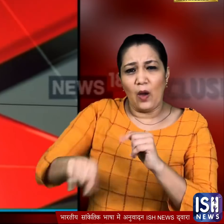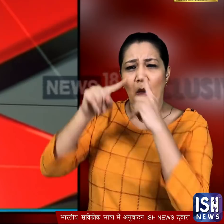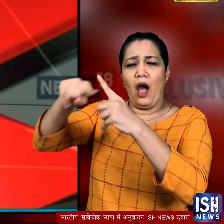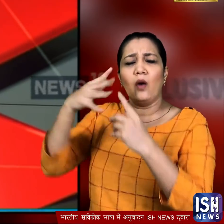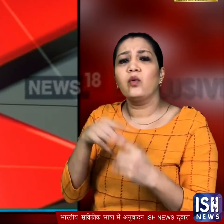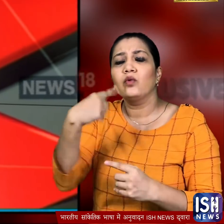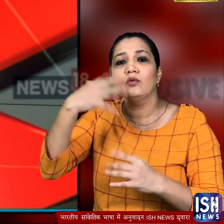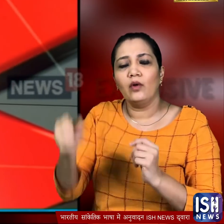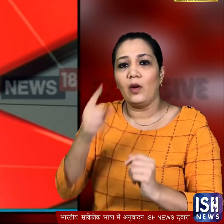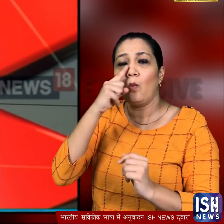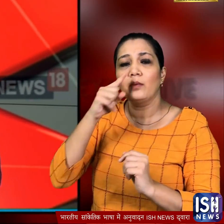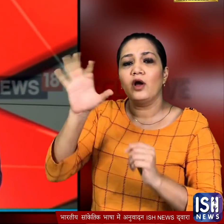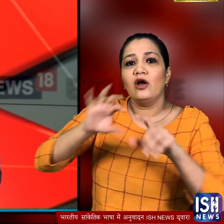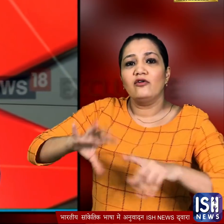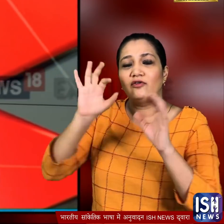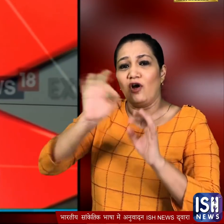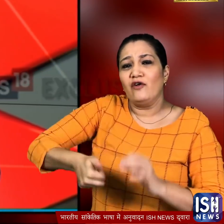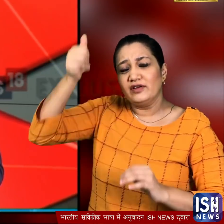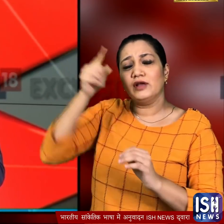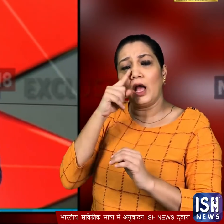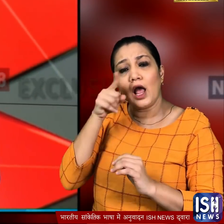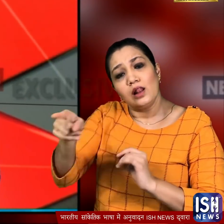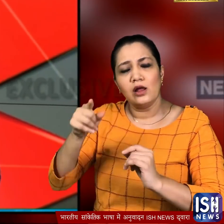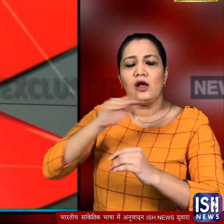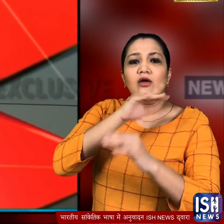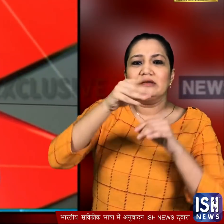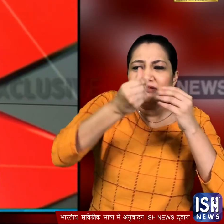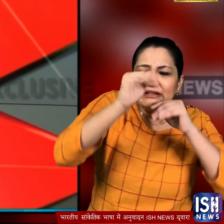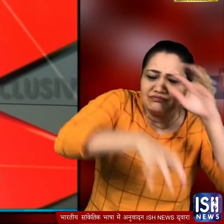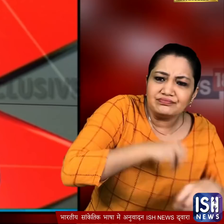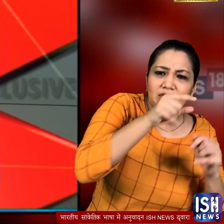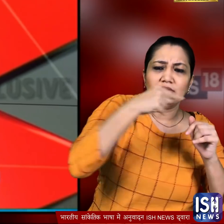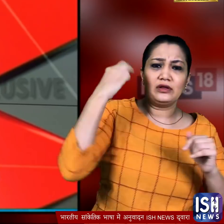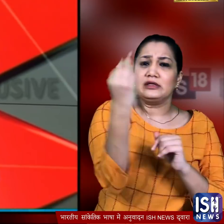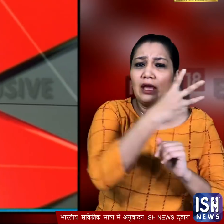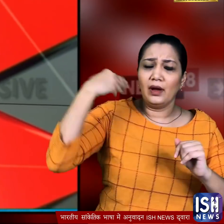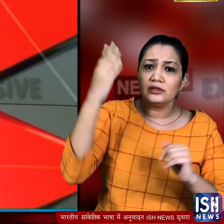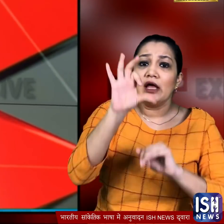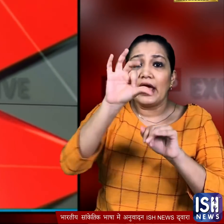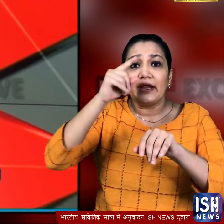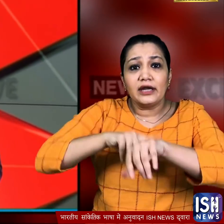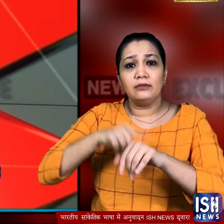मुरेना में तैनात एक महिला वन अधिकारी है जिन पर रेत माफिया से जुड़े लोग बीते तीन महीने में नौ बार हमला कर चुके